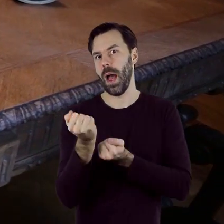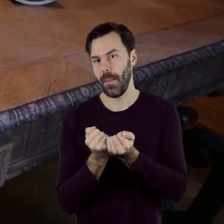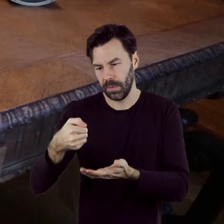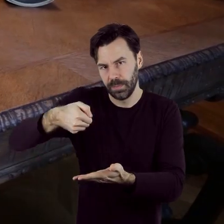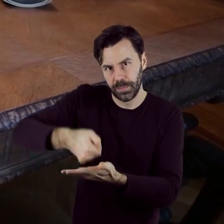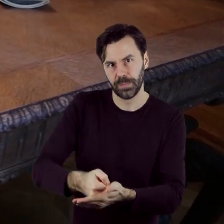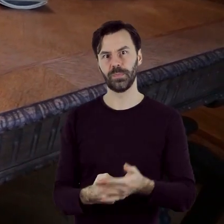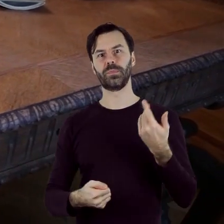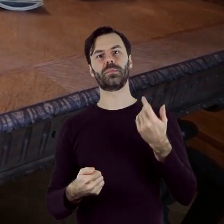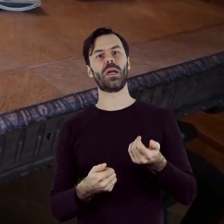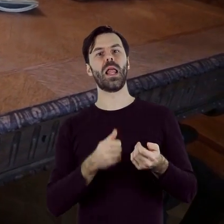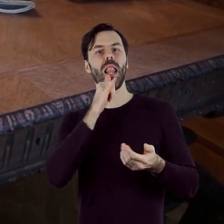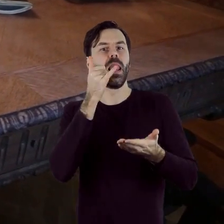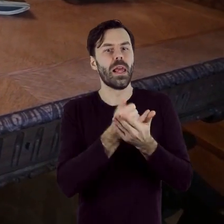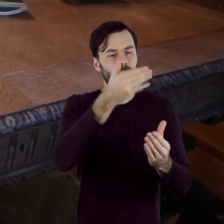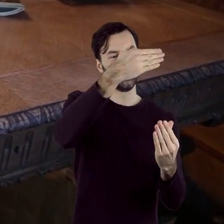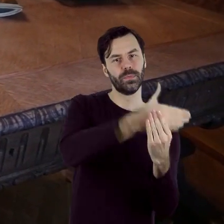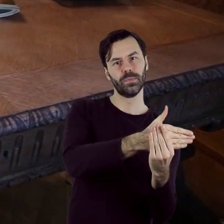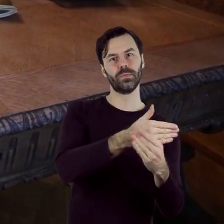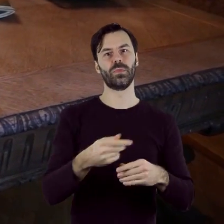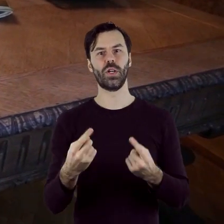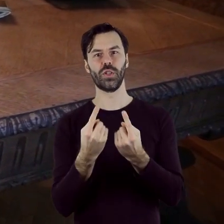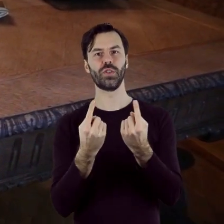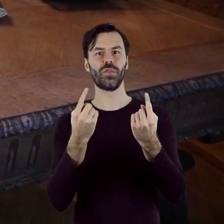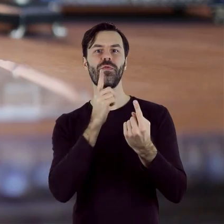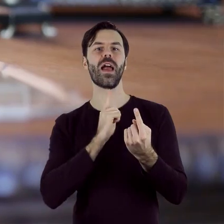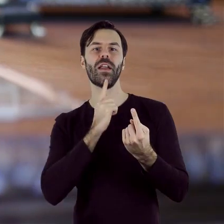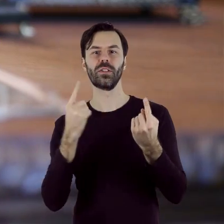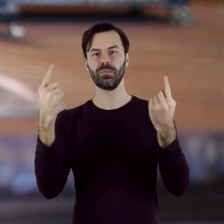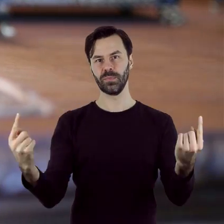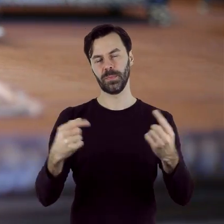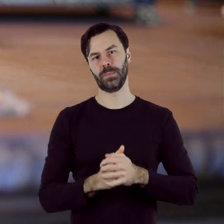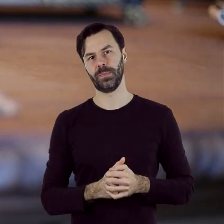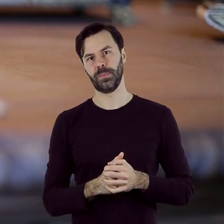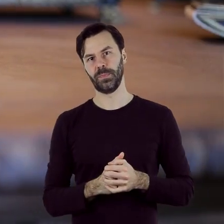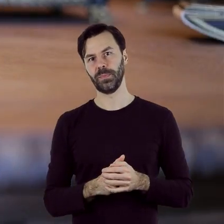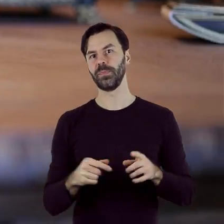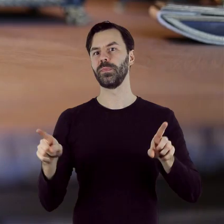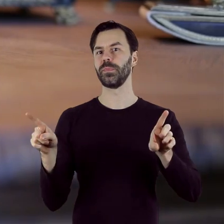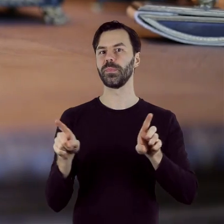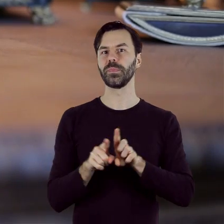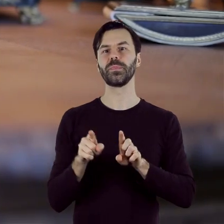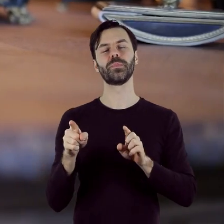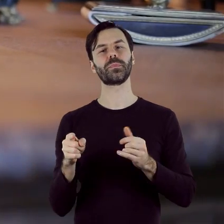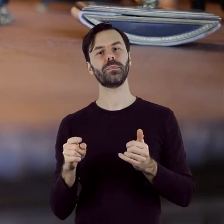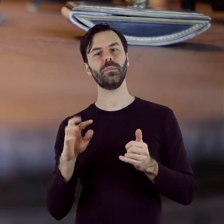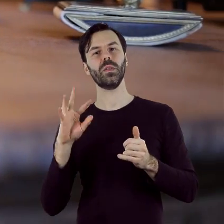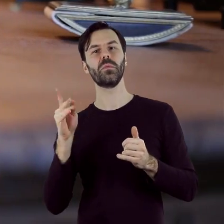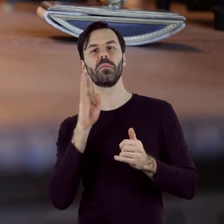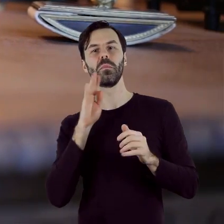na listy, kałamasz czy świeczniki. Gustowne, ozdobione motywem wznoszącego się do lotu łabędzia przedmioty,